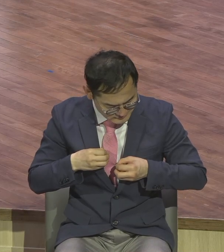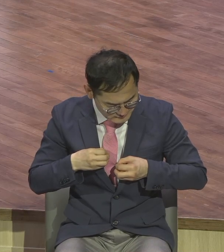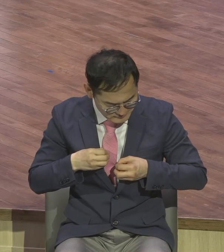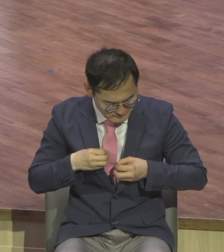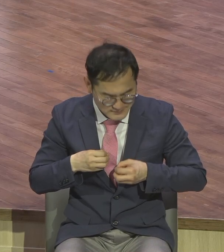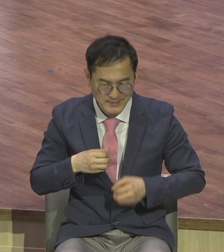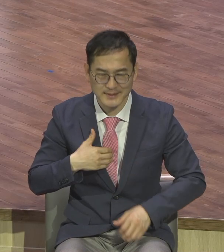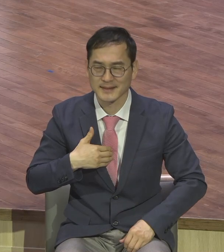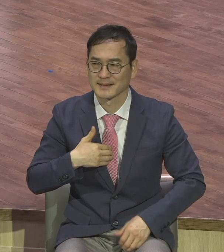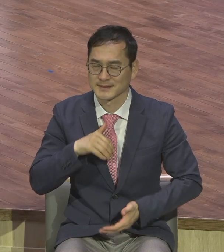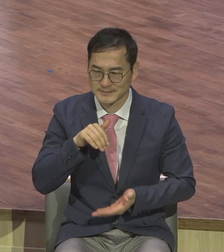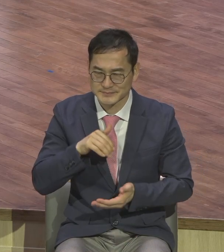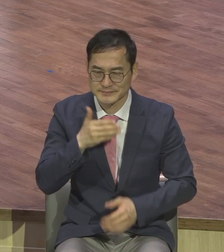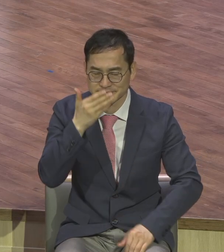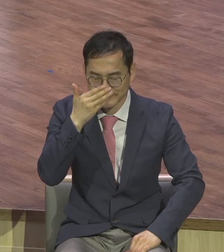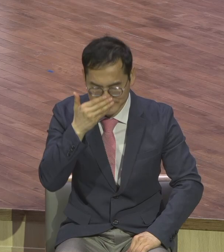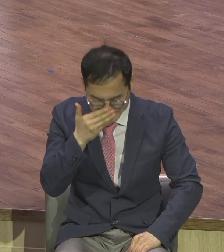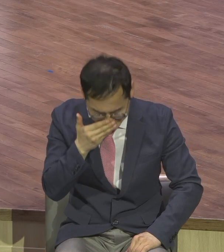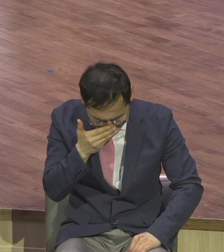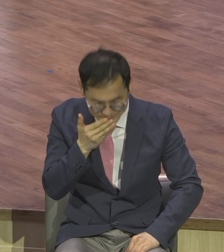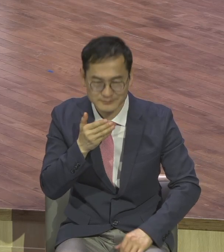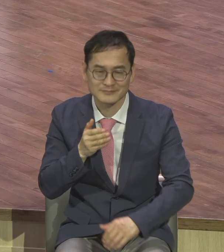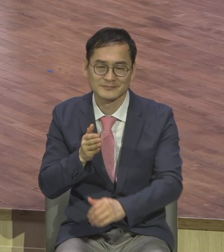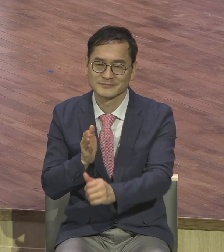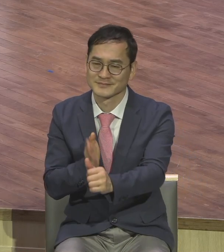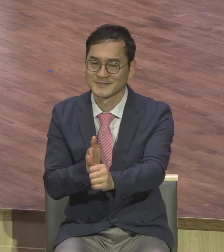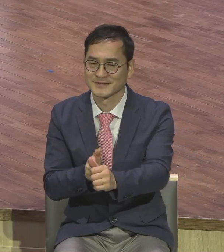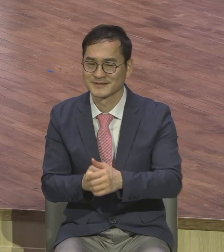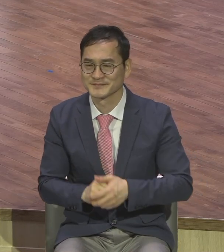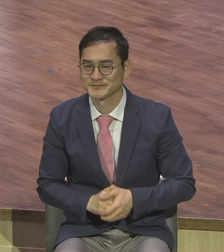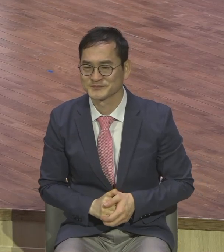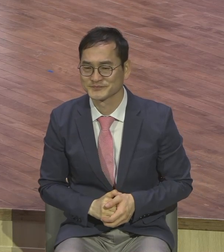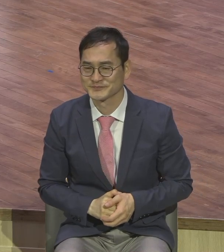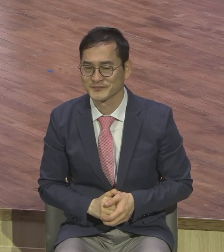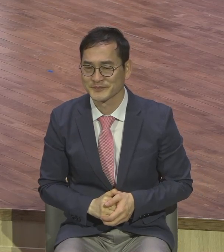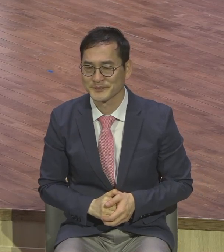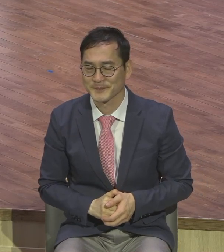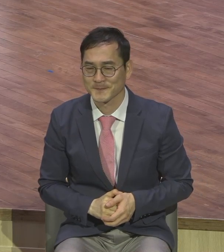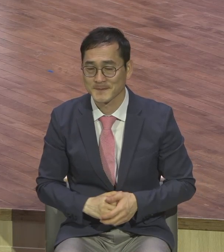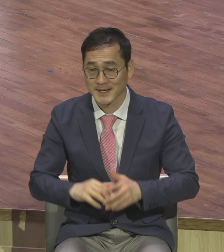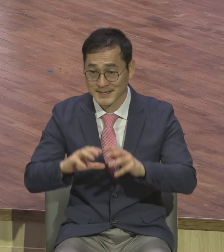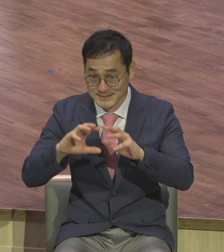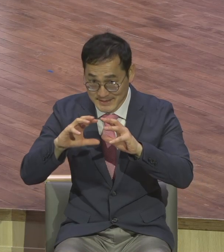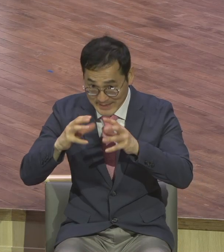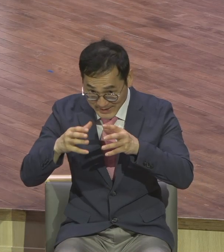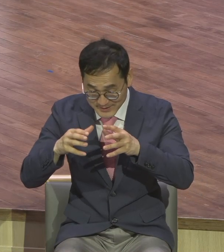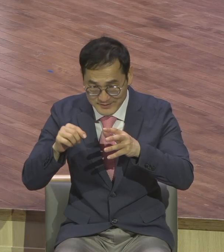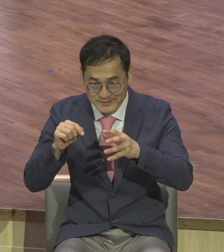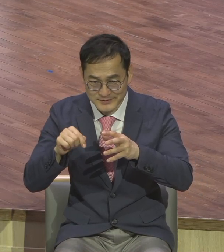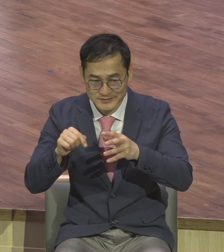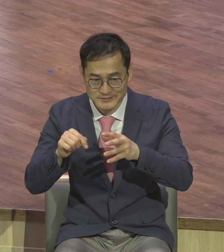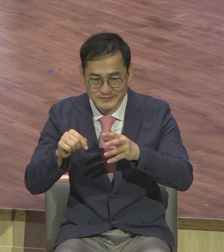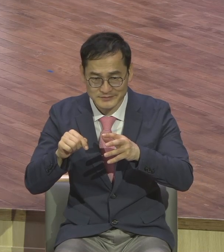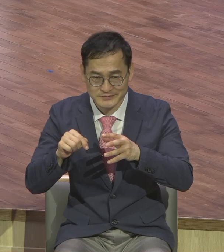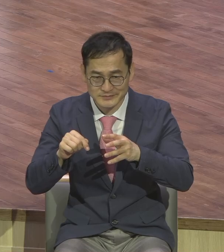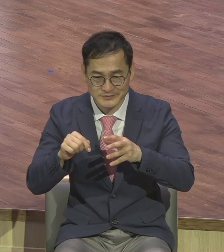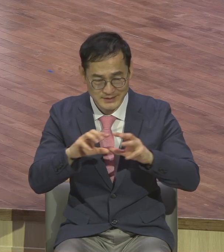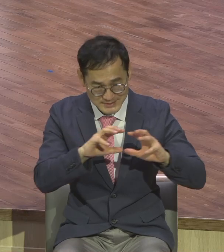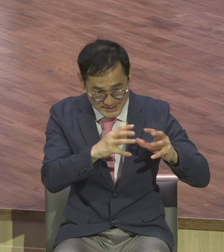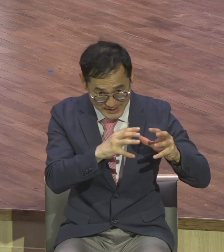세상 권세와는 본질적으로 다른 우리가 생을 다협 지킬 변함없는